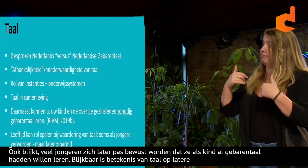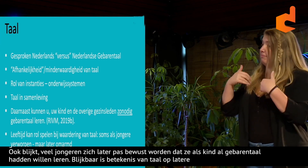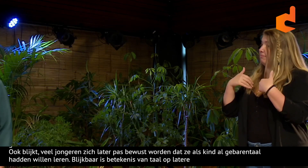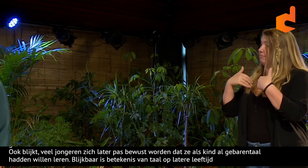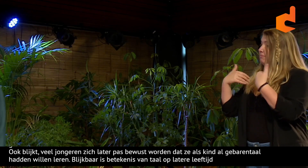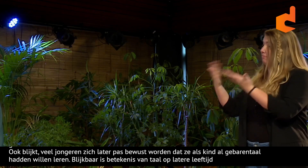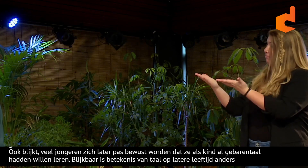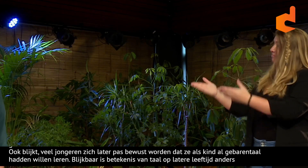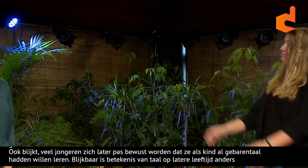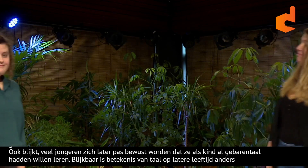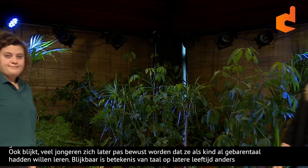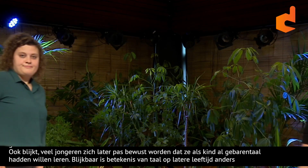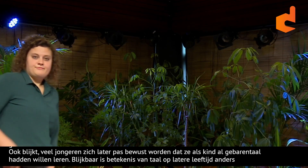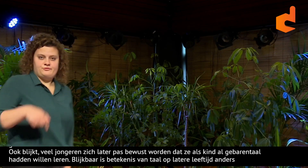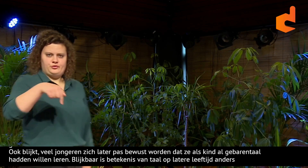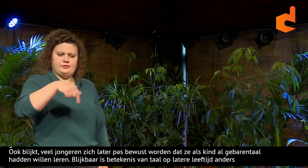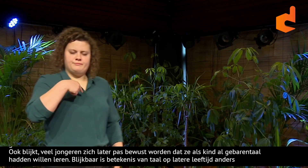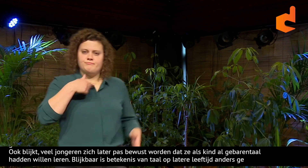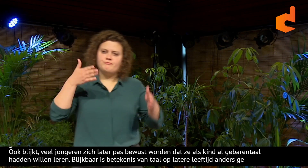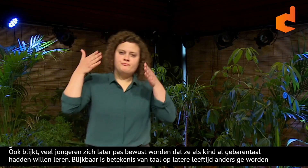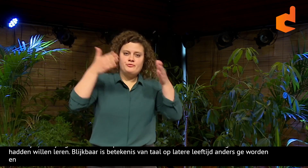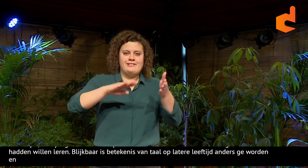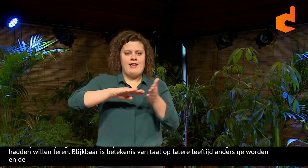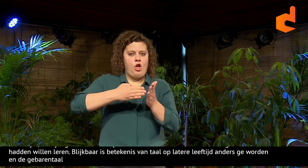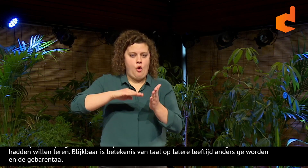Dus dat ze later de gebarentaal toch volledig hebben omarmd.